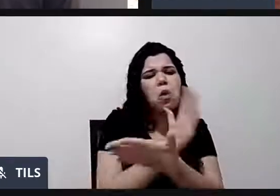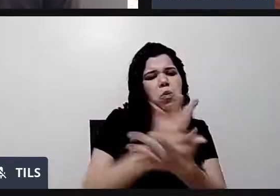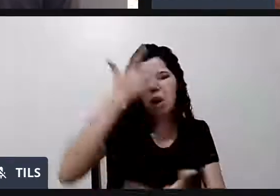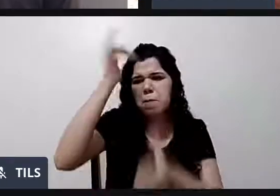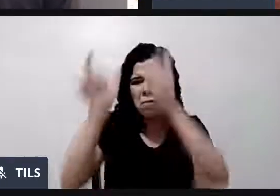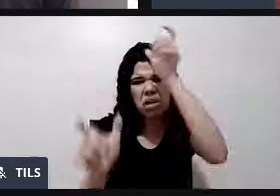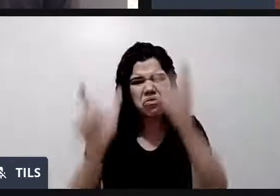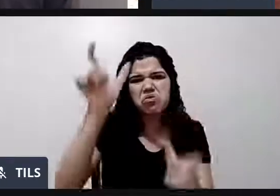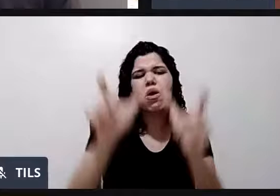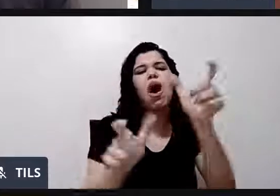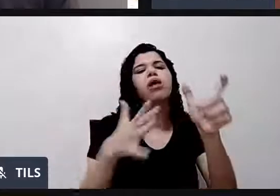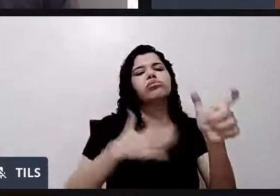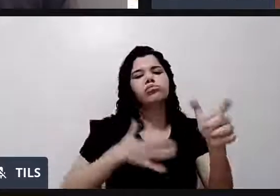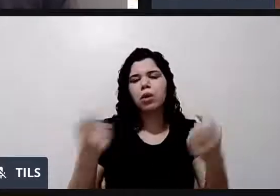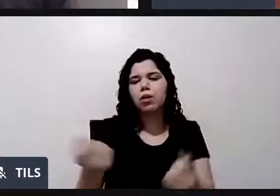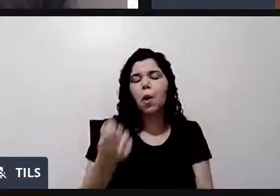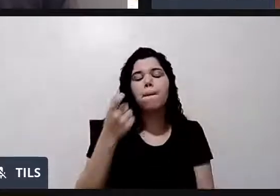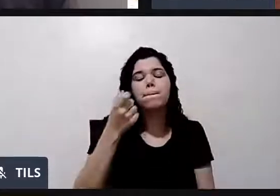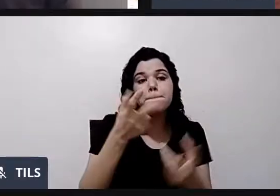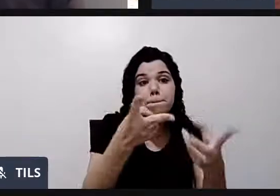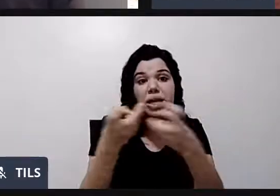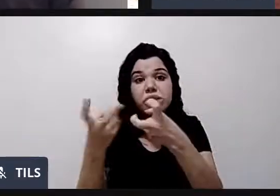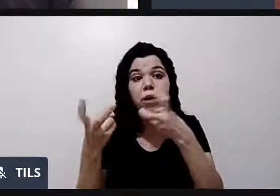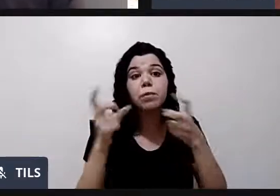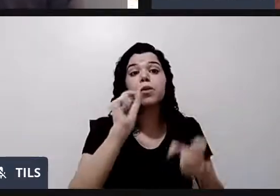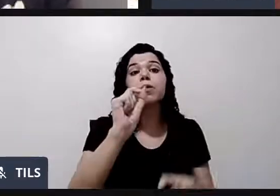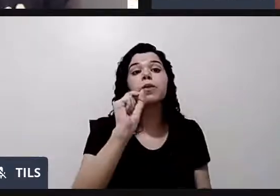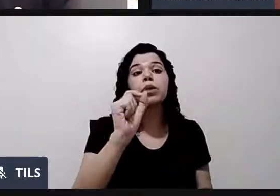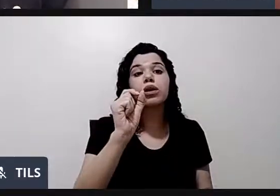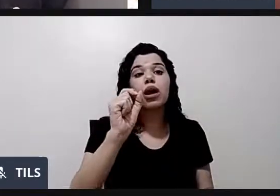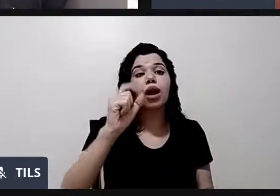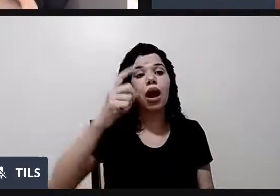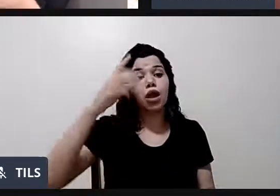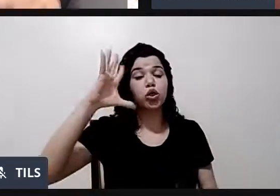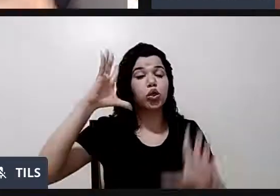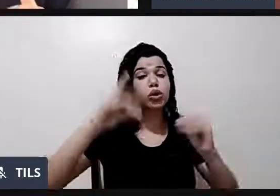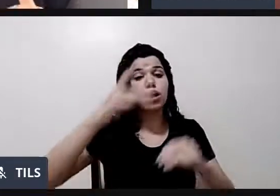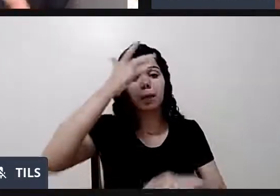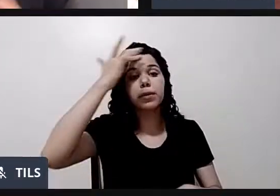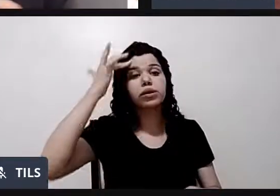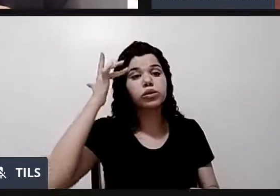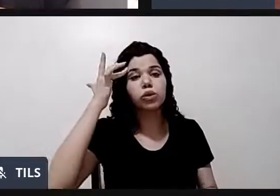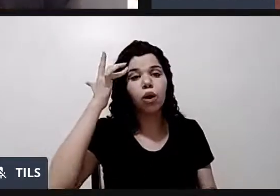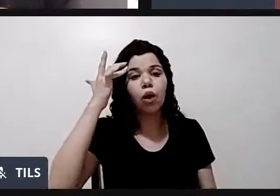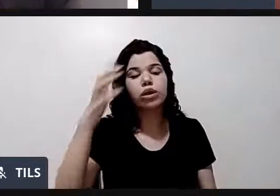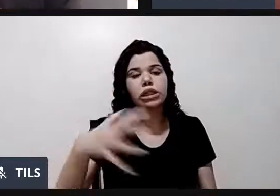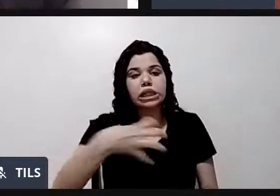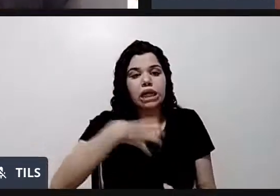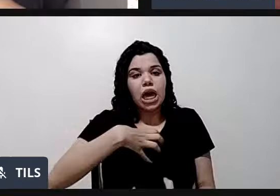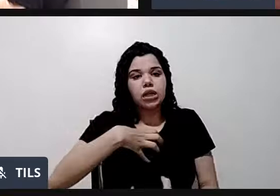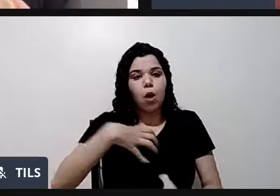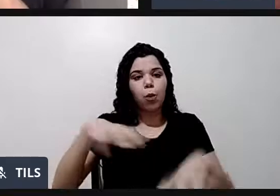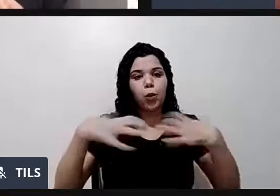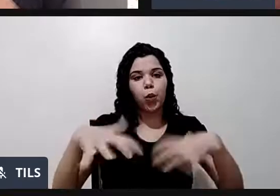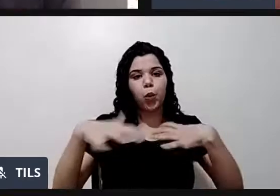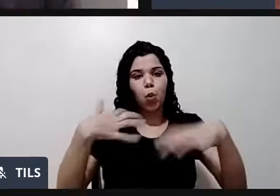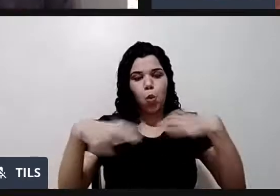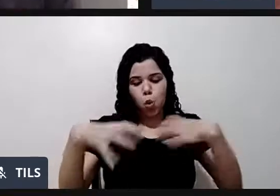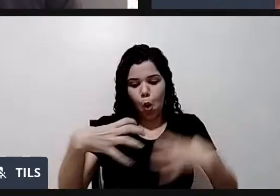Ele descobriu que o surdo percebe no ponto do cérebro que nós percebemos a vibração do som. No mesmo ponto do cérebro, o surdo percebe igual